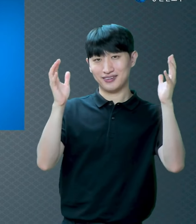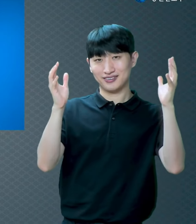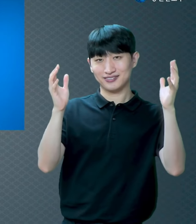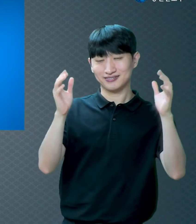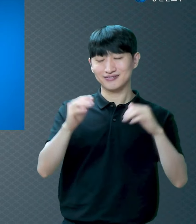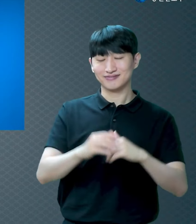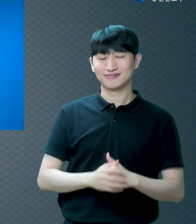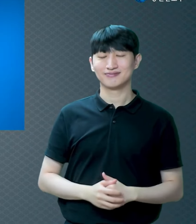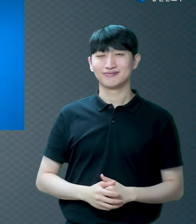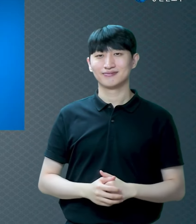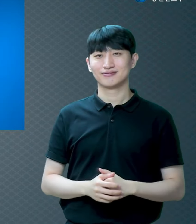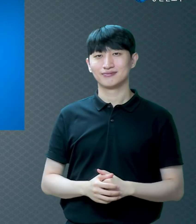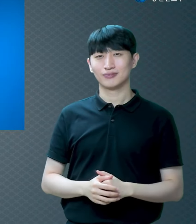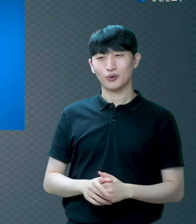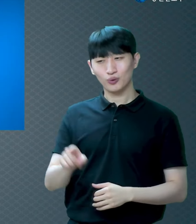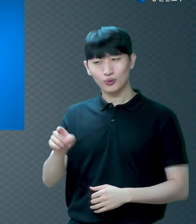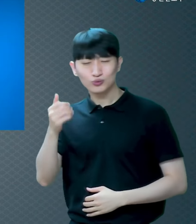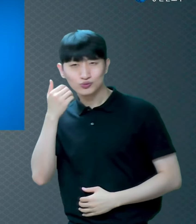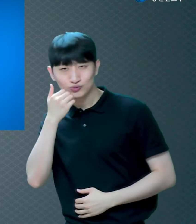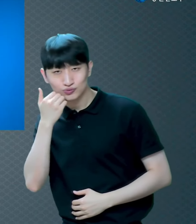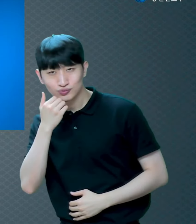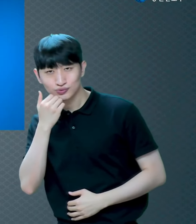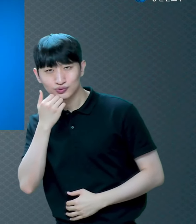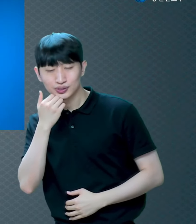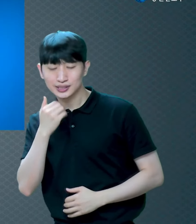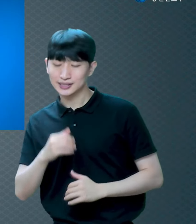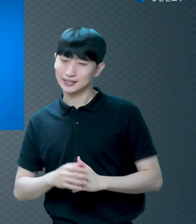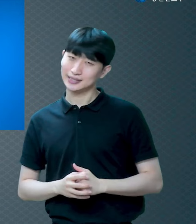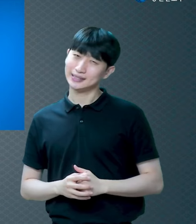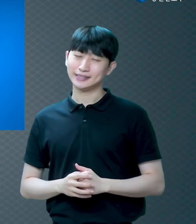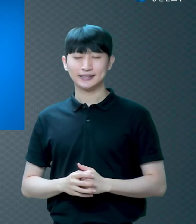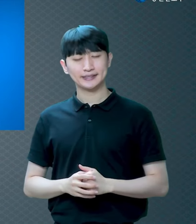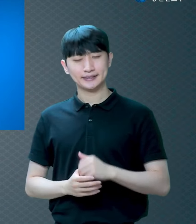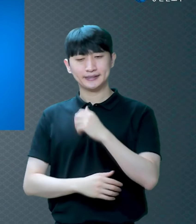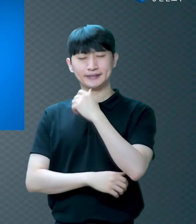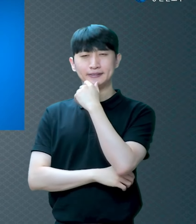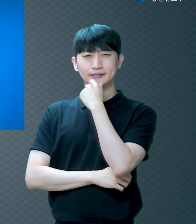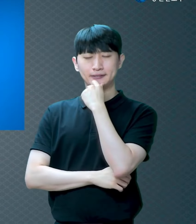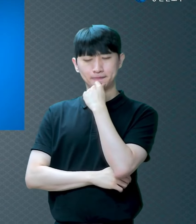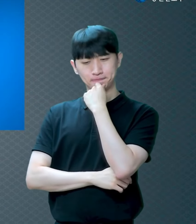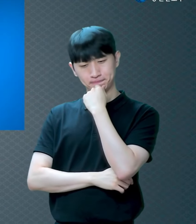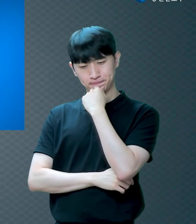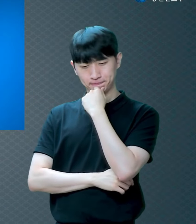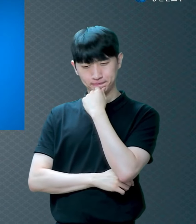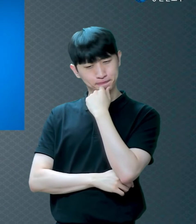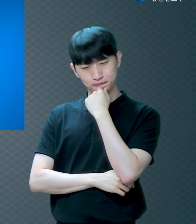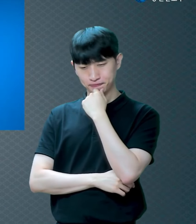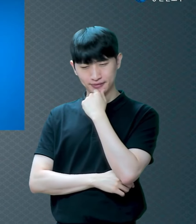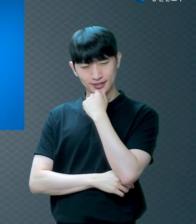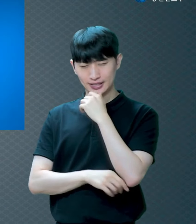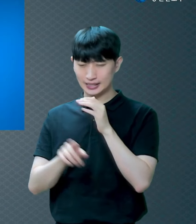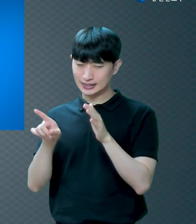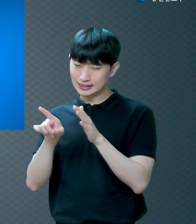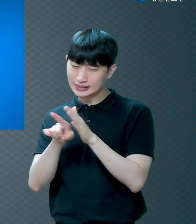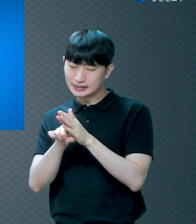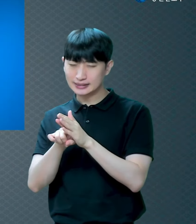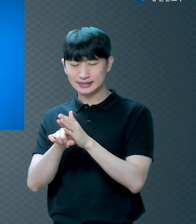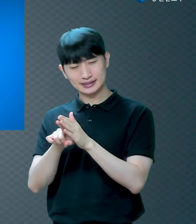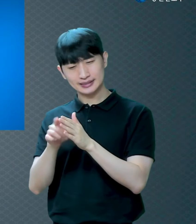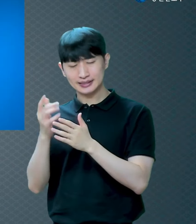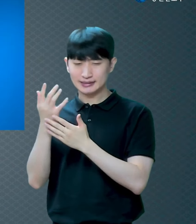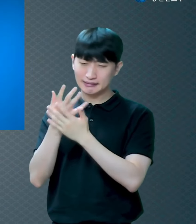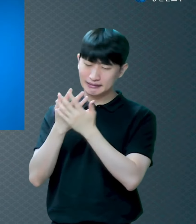아마 이게 믿어지는 듯 하다가 안 믿어지고 뭔가 이렇게